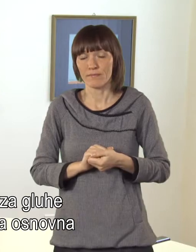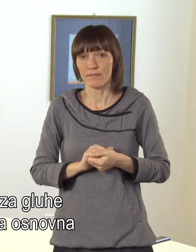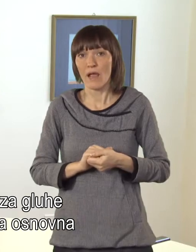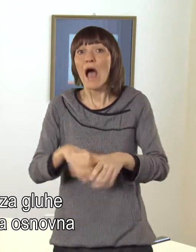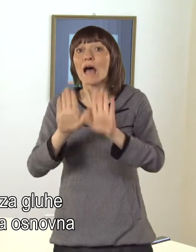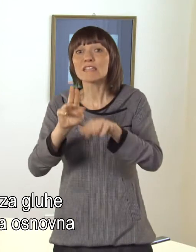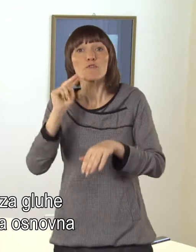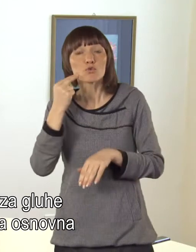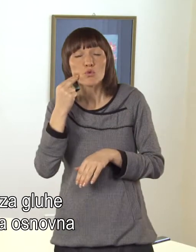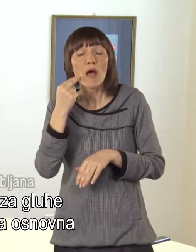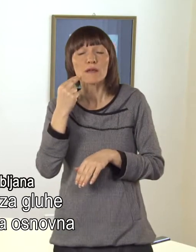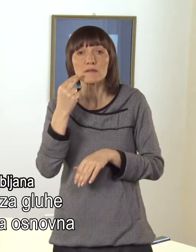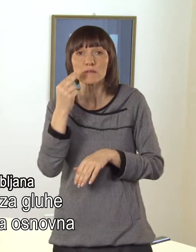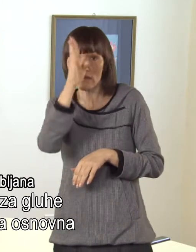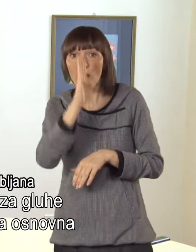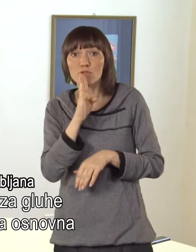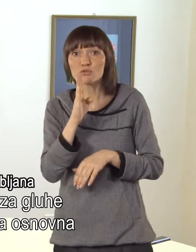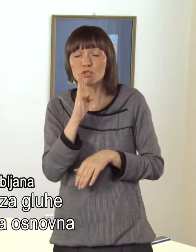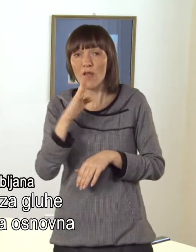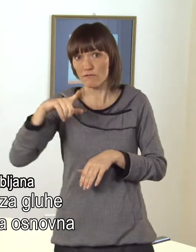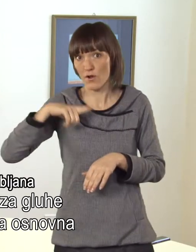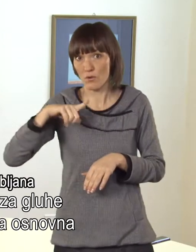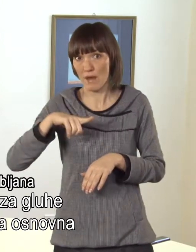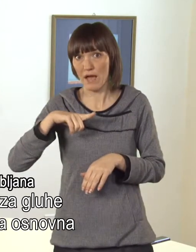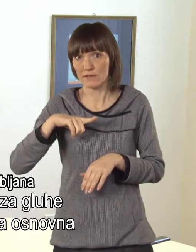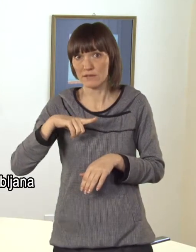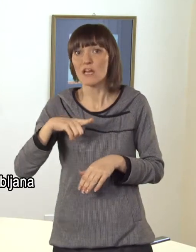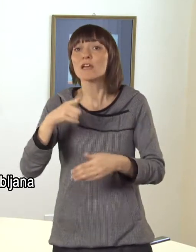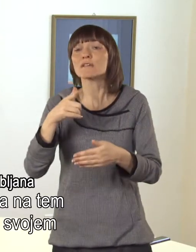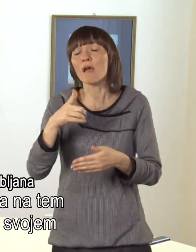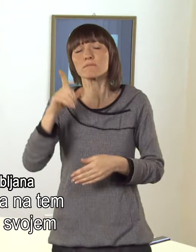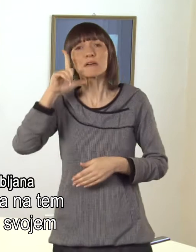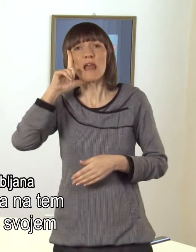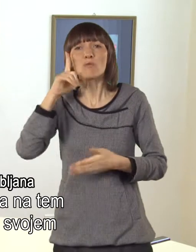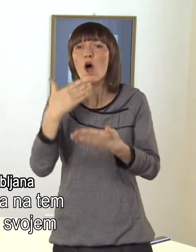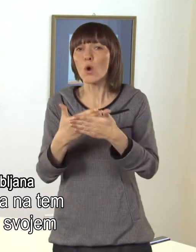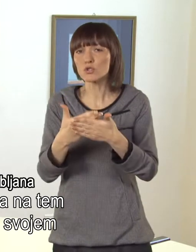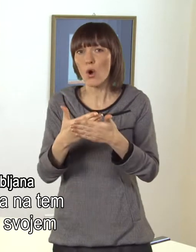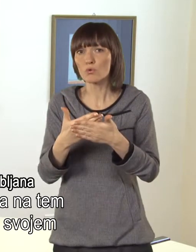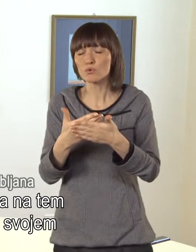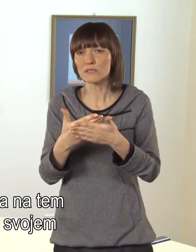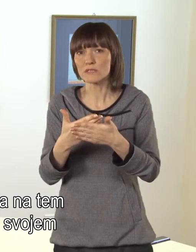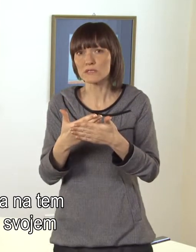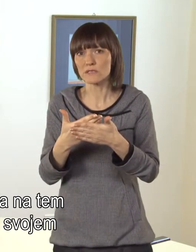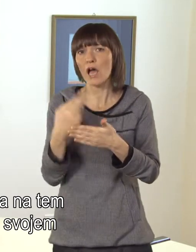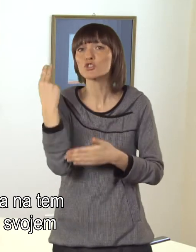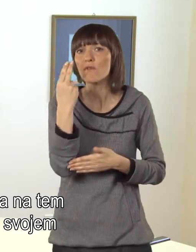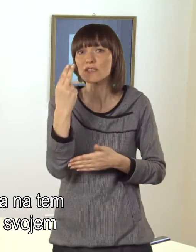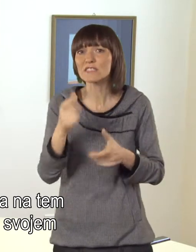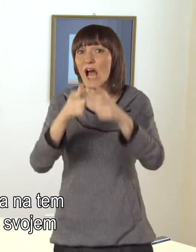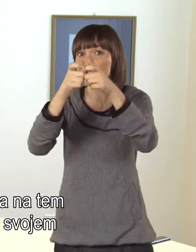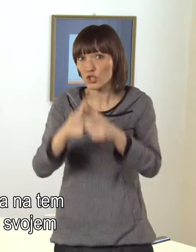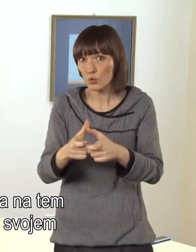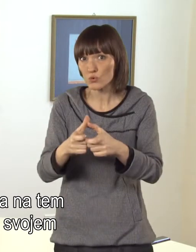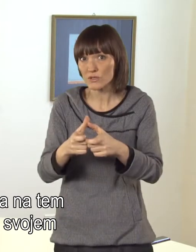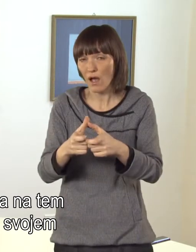resnici je zavod za gluhe na glušnje v Ljubljani, kot ste rekli, osnovna slovenska inštitucija na